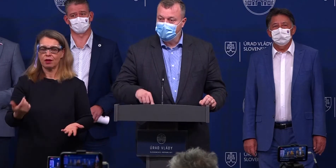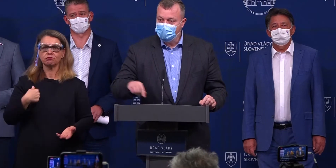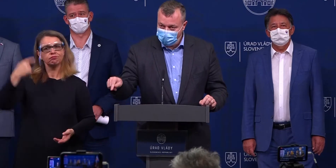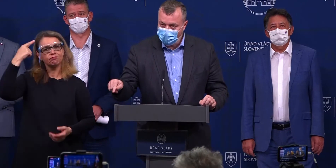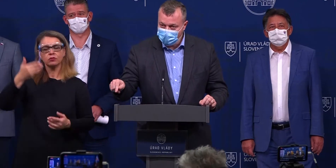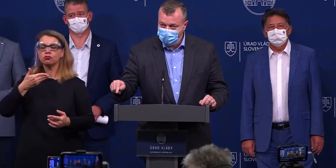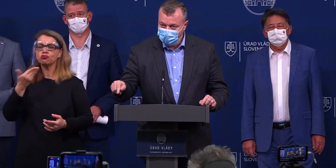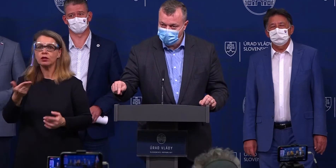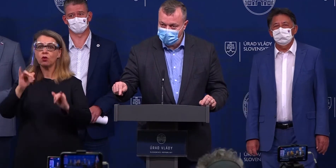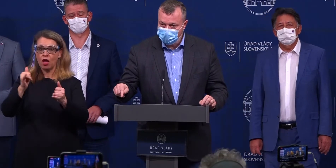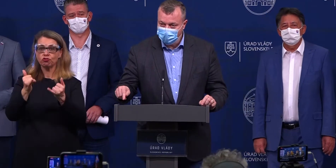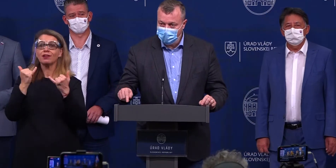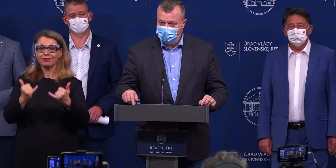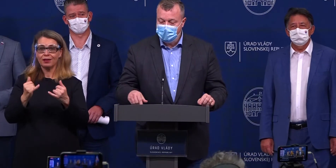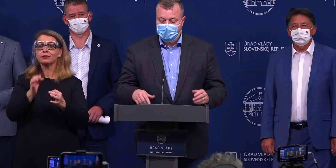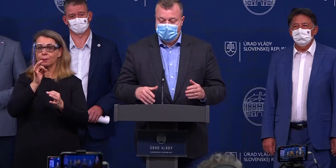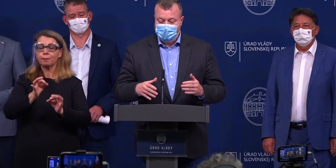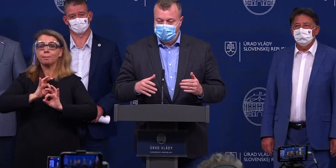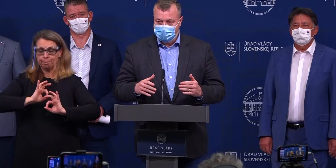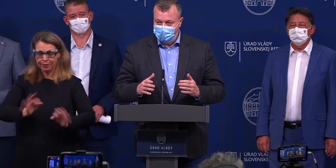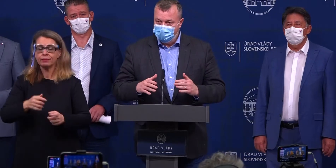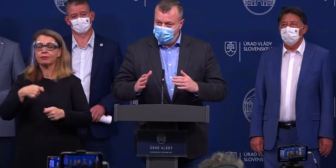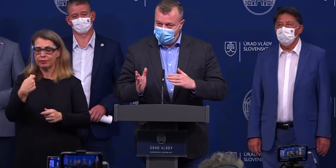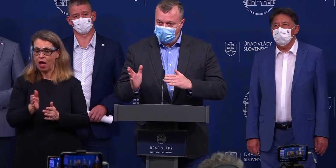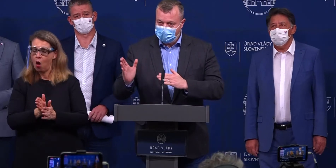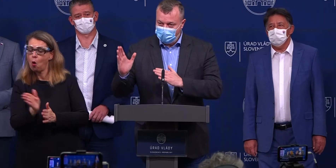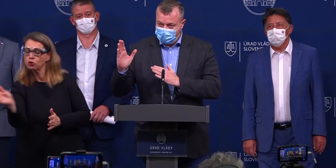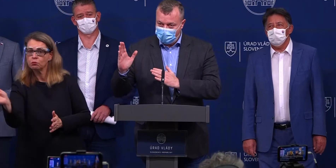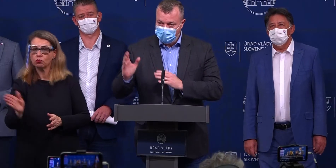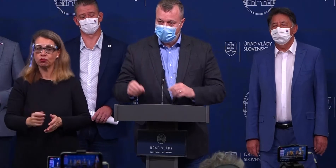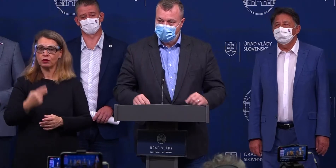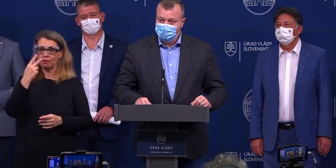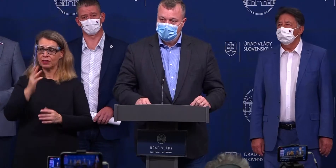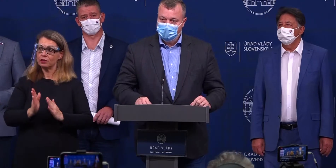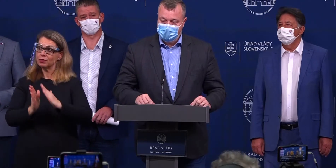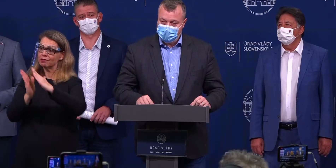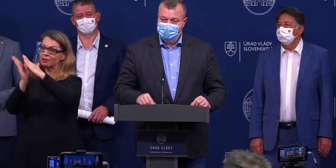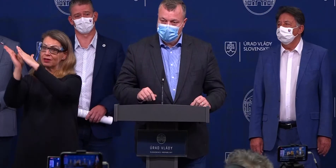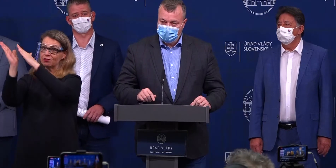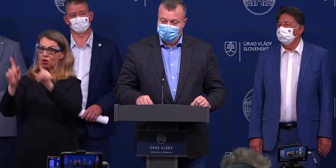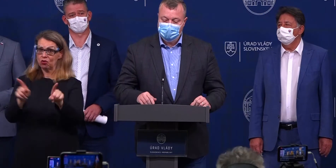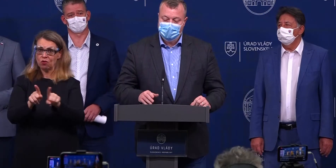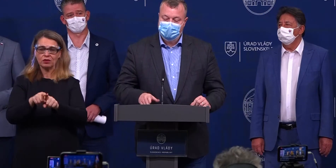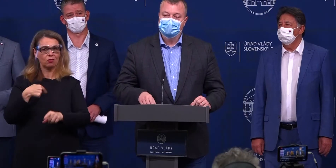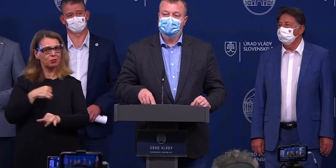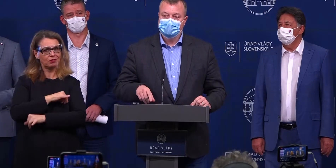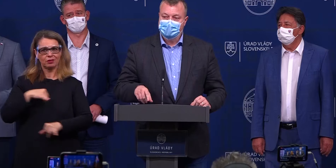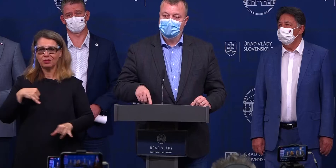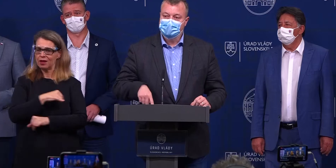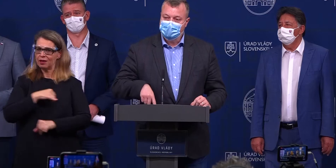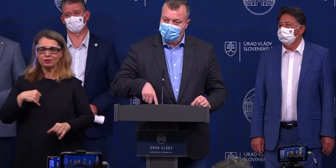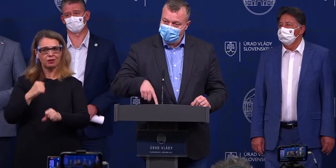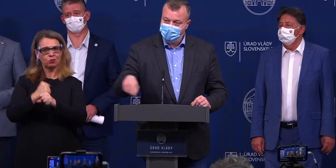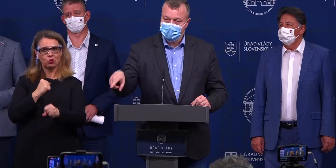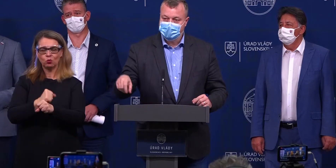tej hrane, keď ešte môže skúsiť odbočiť. A keďže vidíme, že tie krivky sú rovnaké, nechceme urobiť tú chybu, že nevyužíme tú